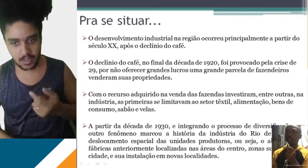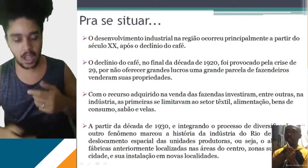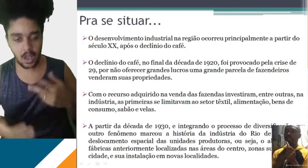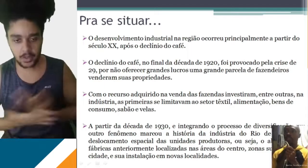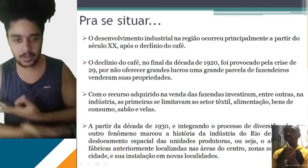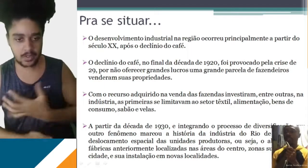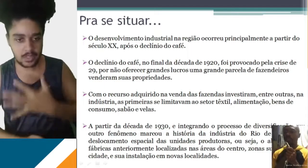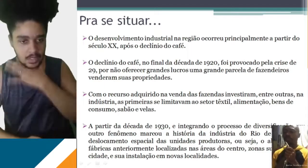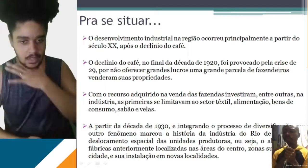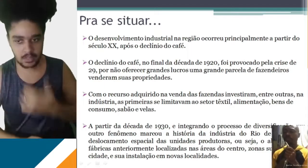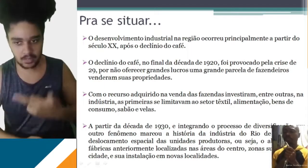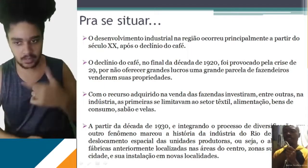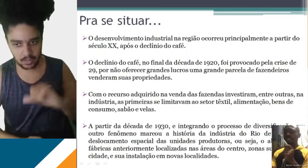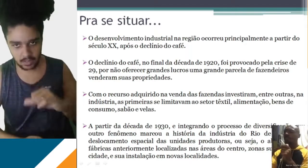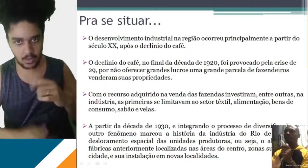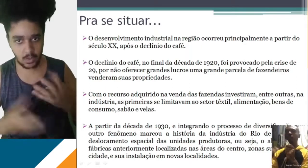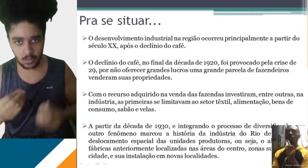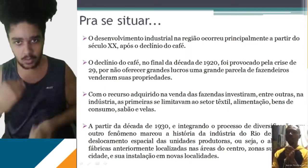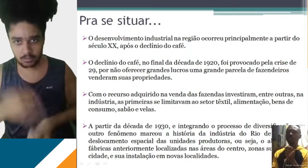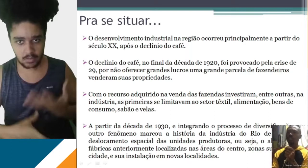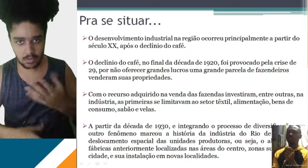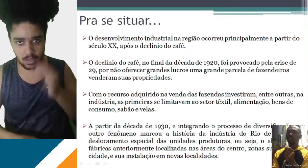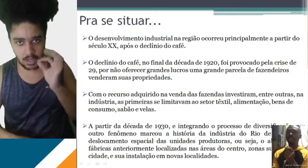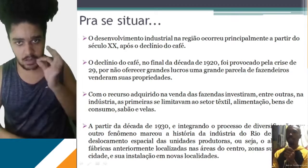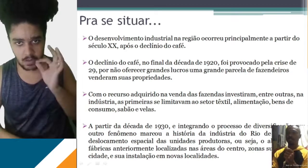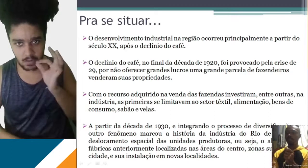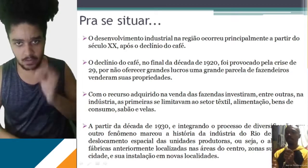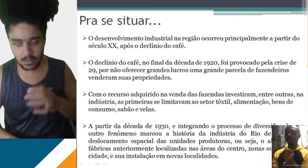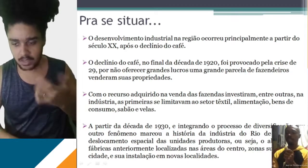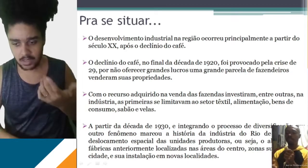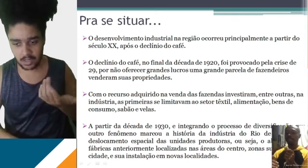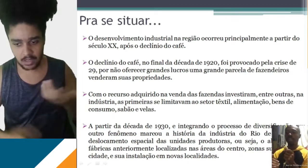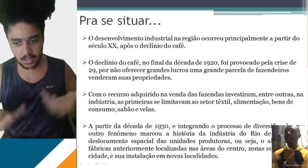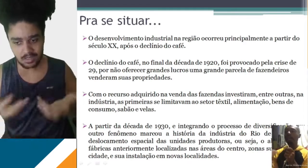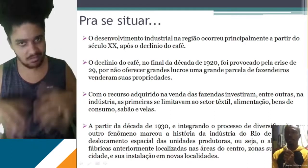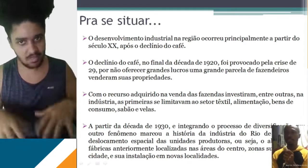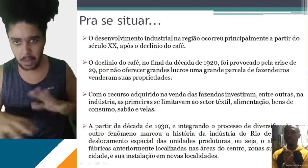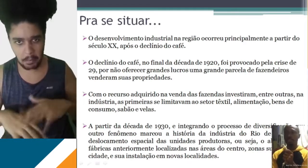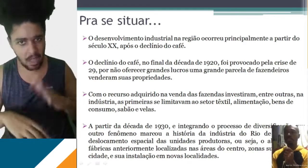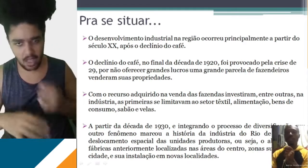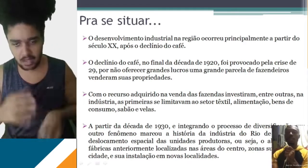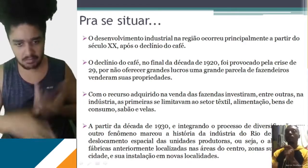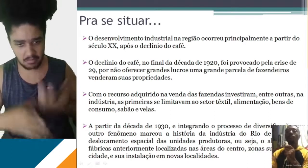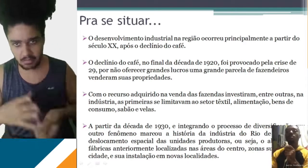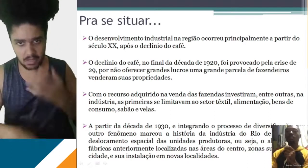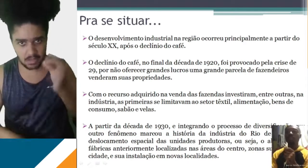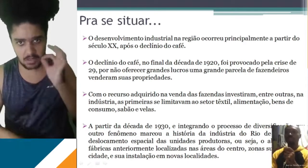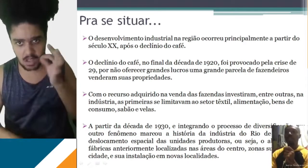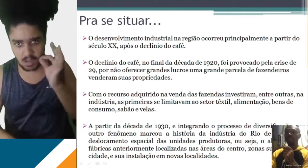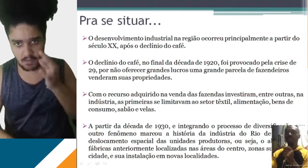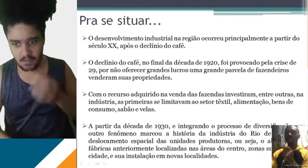foi provocado pela crise de 29, apesar com que muitos produtores de café não mais queiram viver isso, não queiram mais